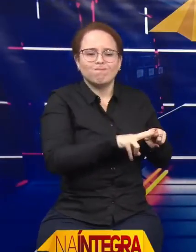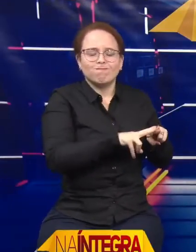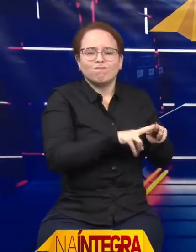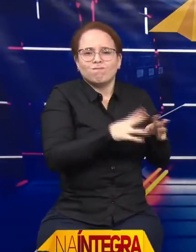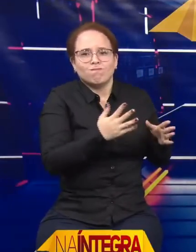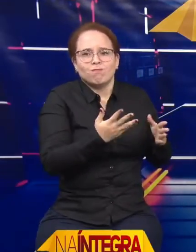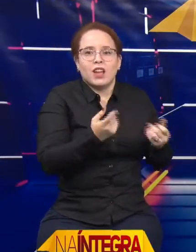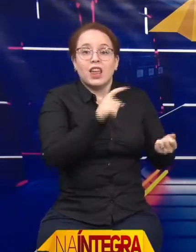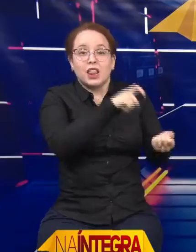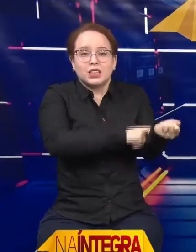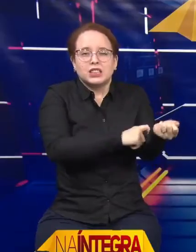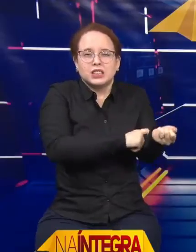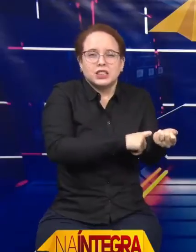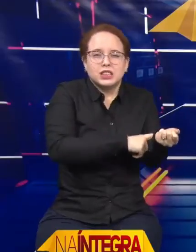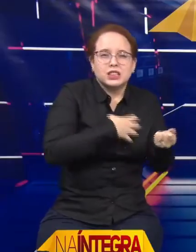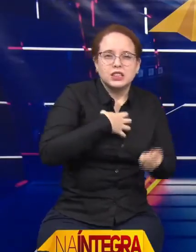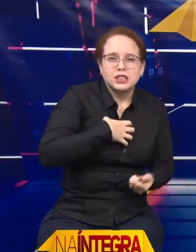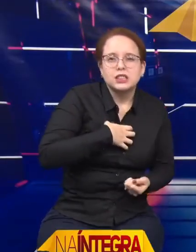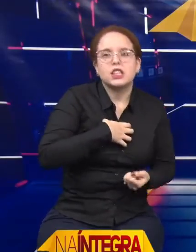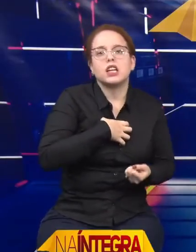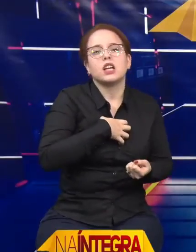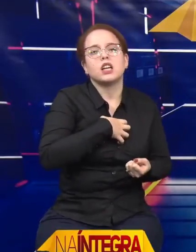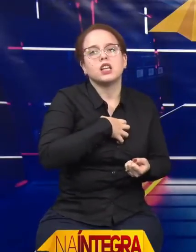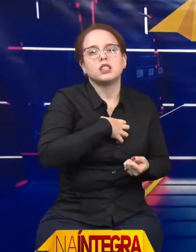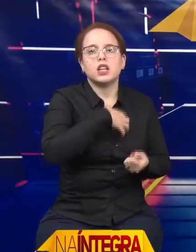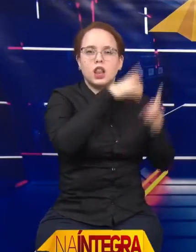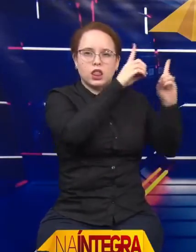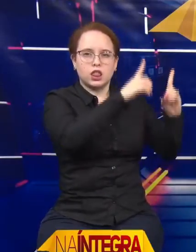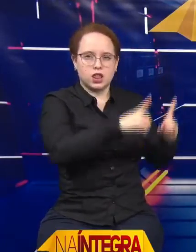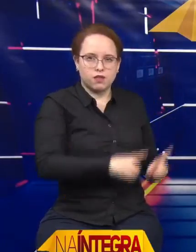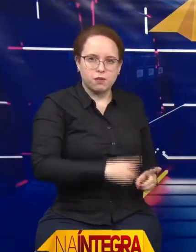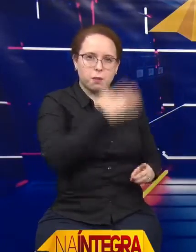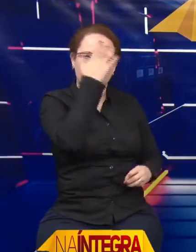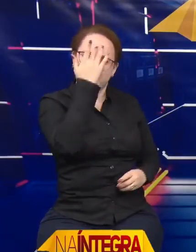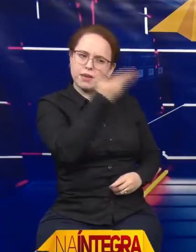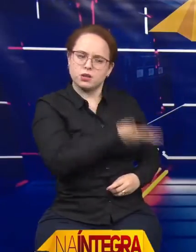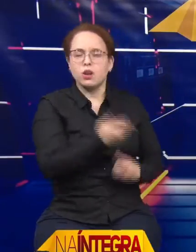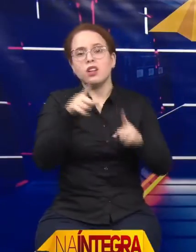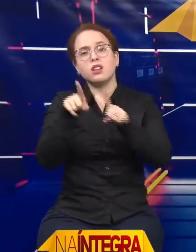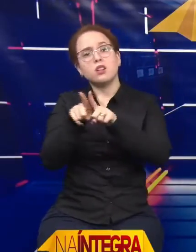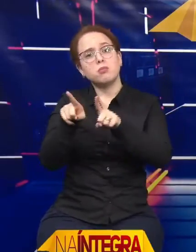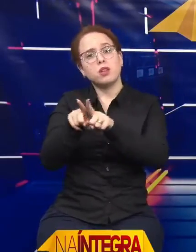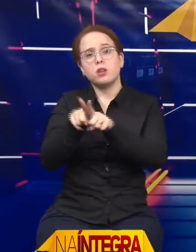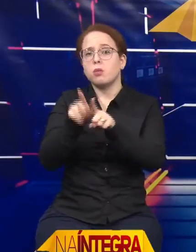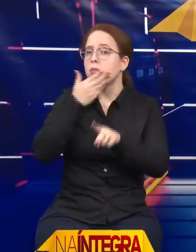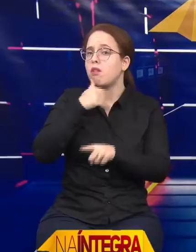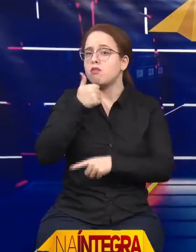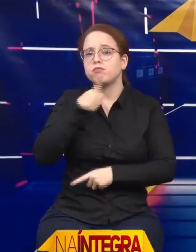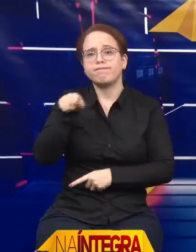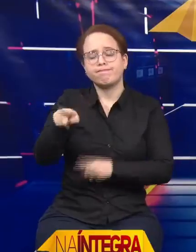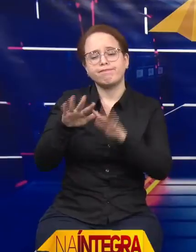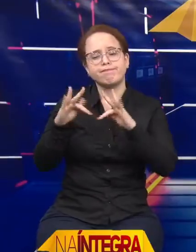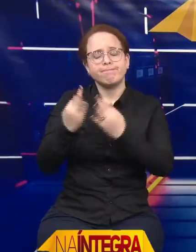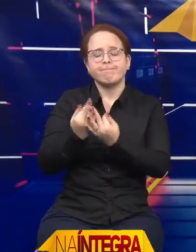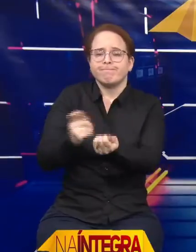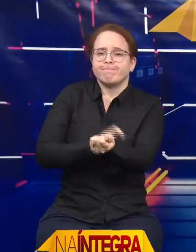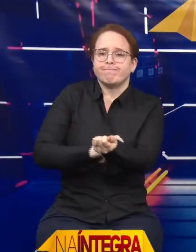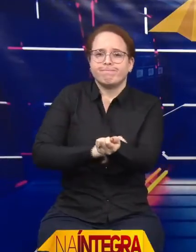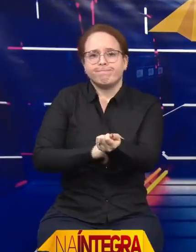para a pessoa com deficiência, como também para os seus pais, seus cuidadores. Mas, como a gente já tinha conversado um